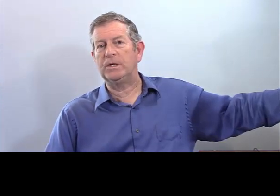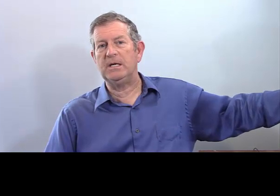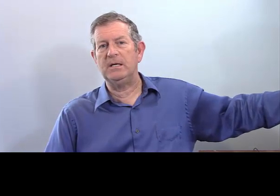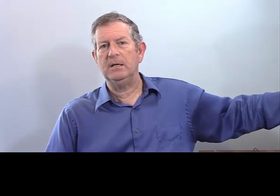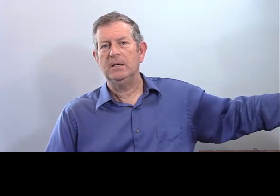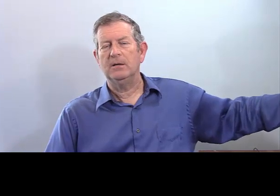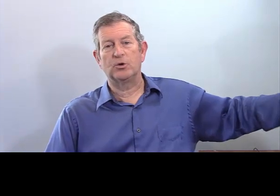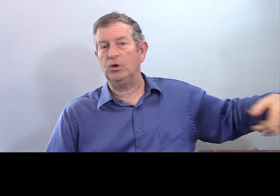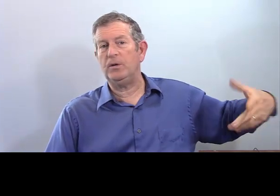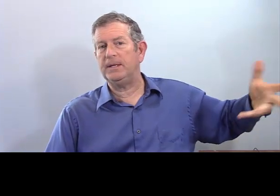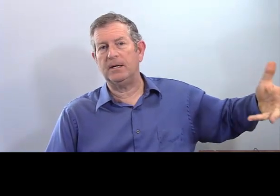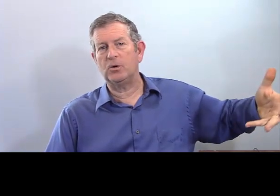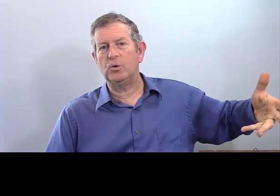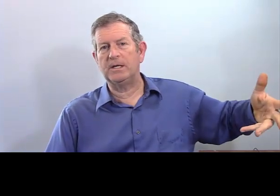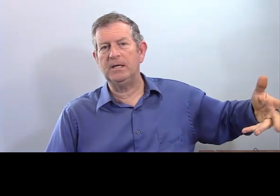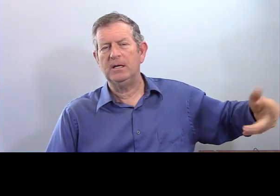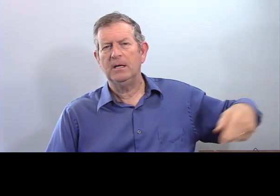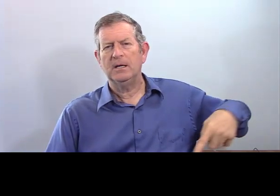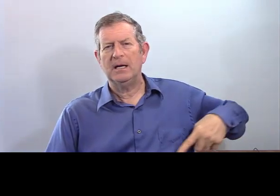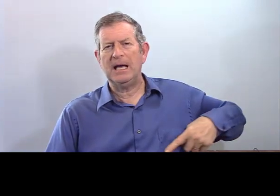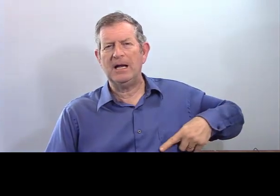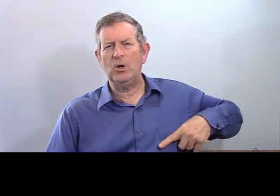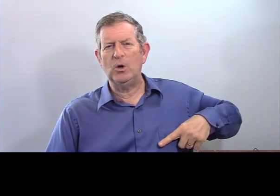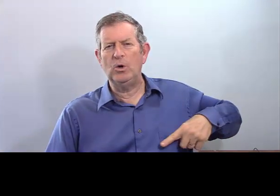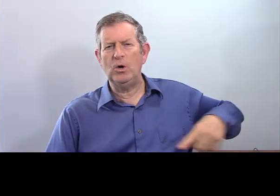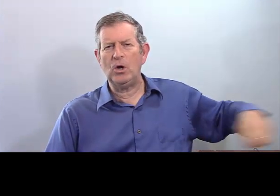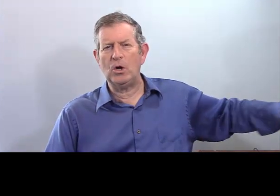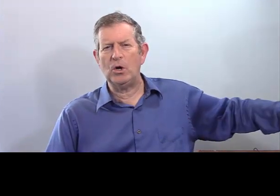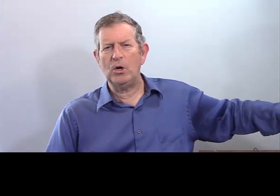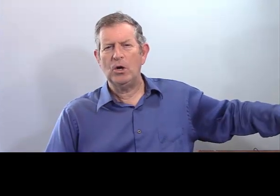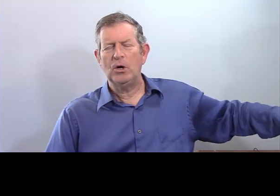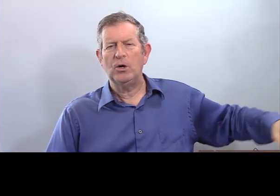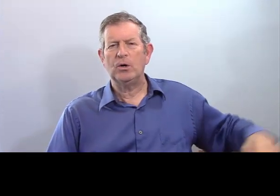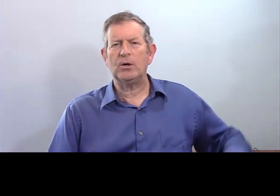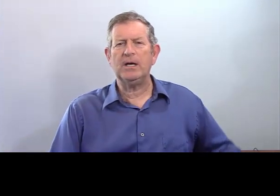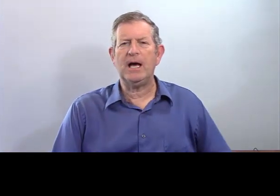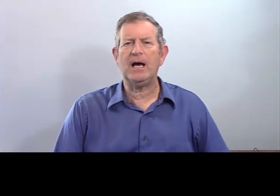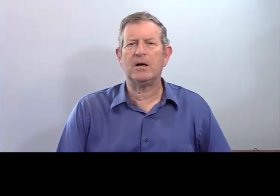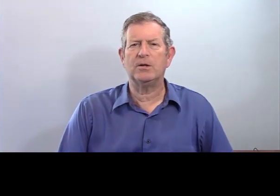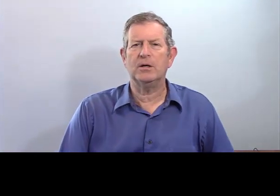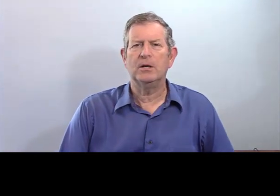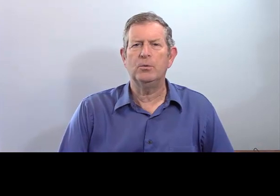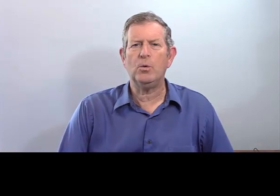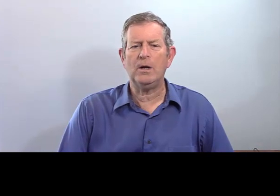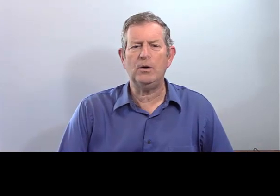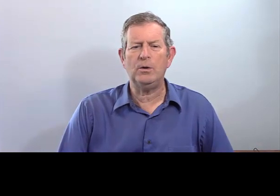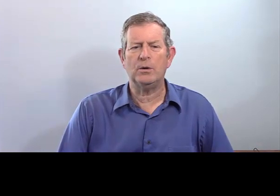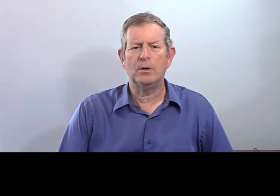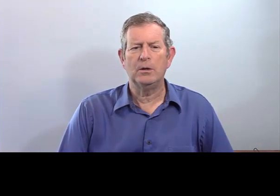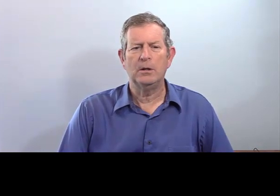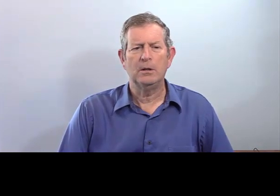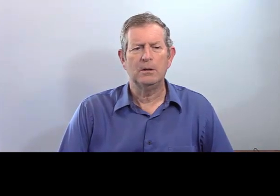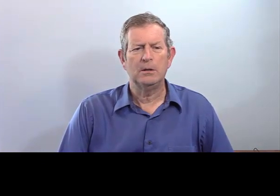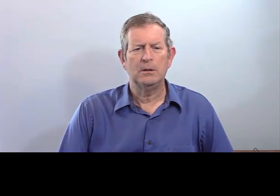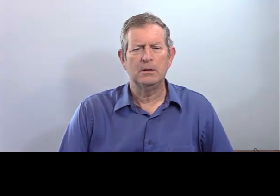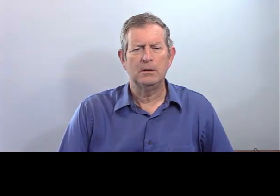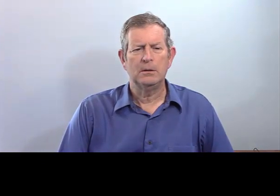Elle lui donne un cookie. Je lui donne un cookie. Elle le regarde. Pourquoi le